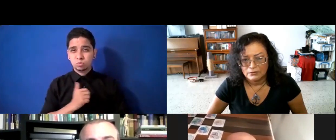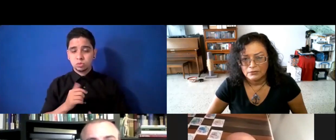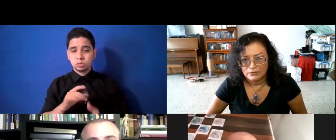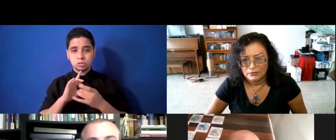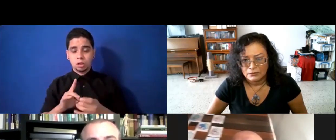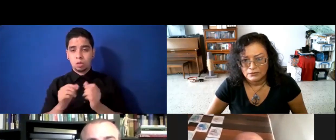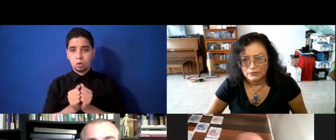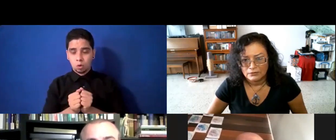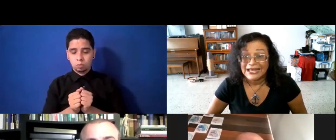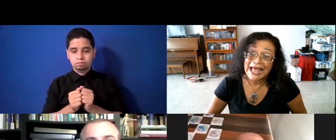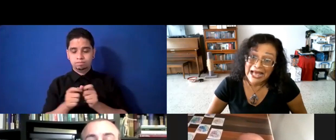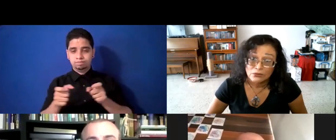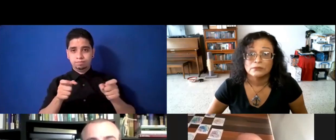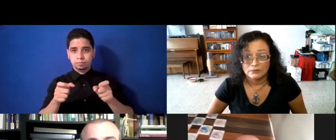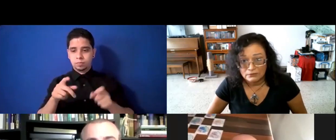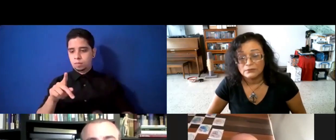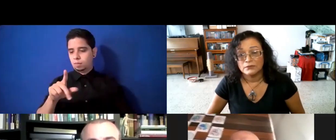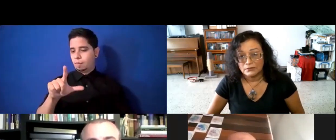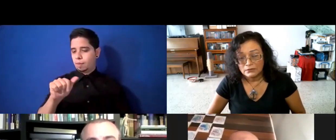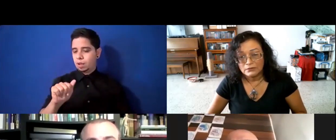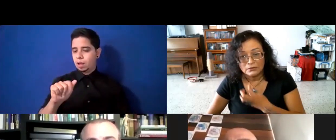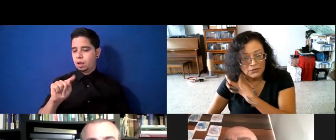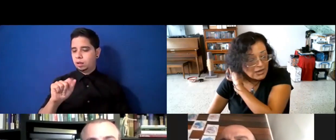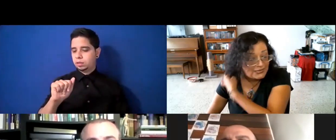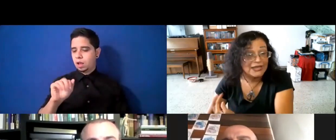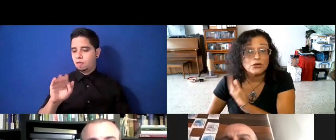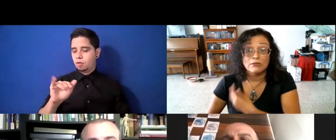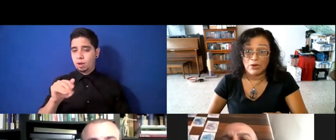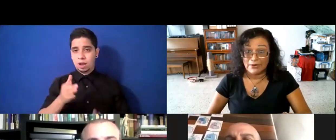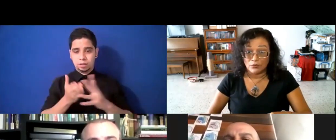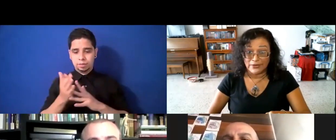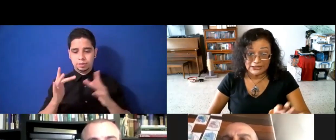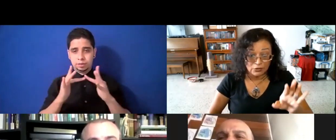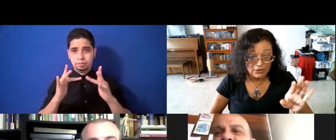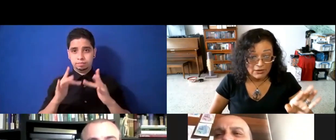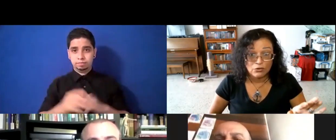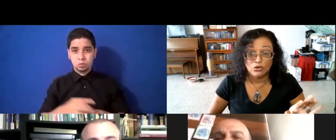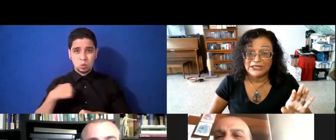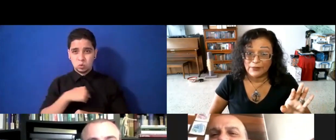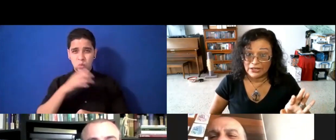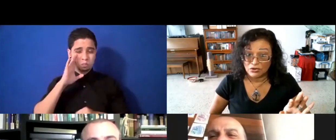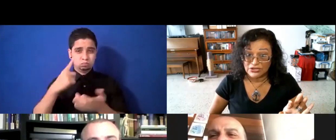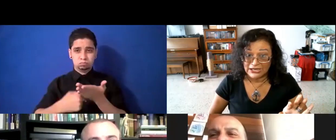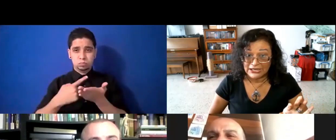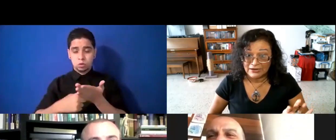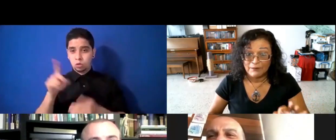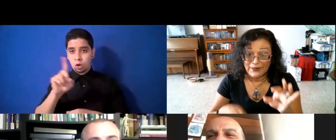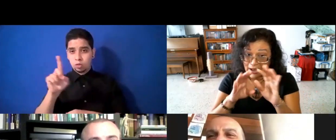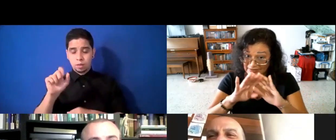plataformas en internet y eso. De hecho, vamos a hablar un momentito. ¿Dónde te pueden conseguir? A